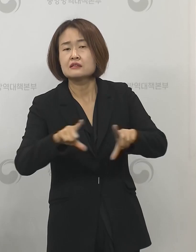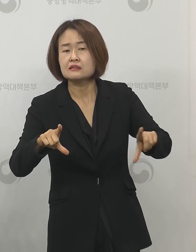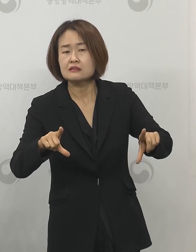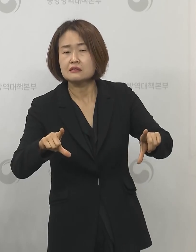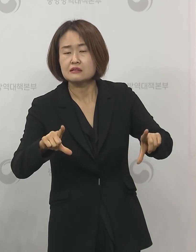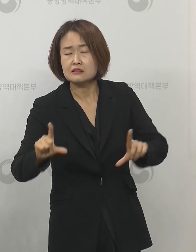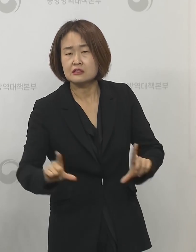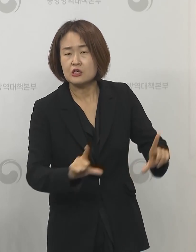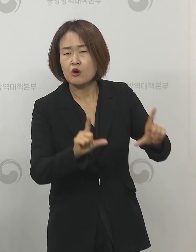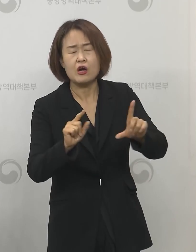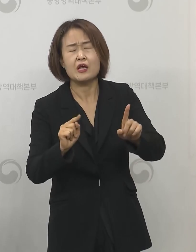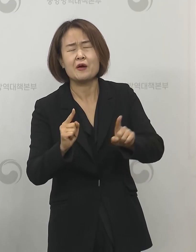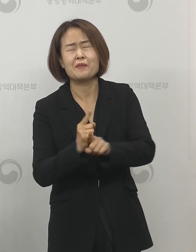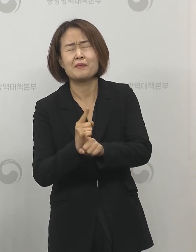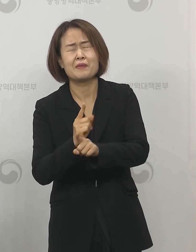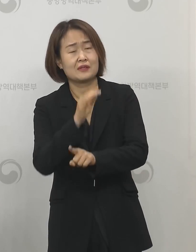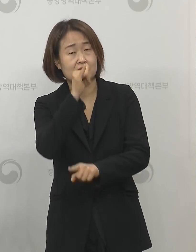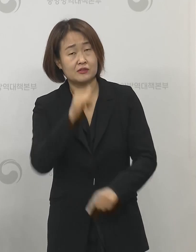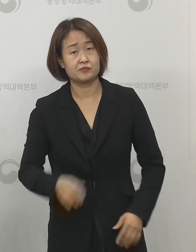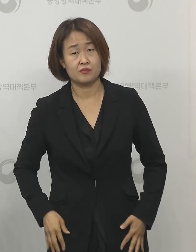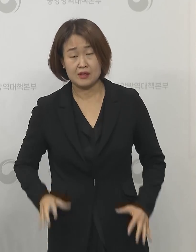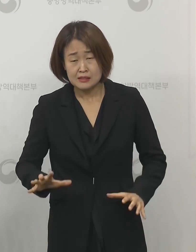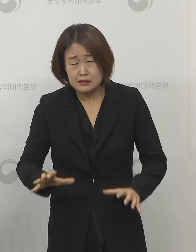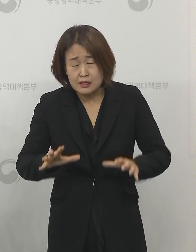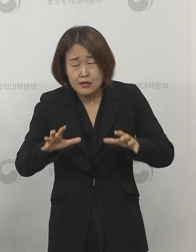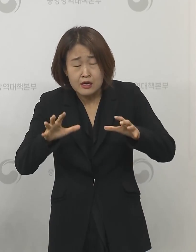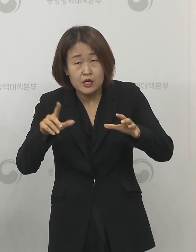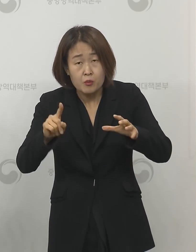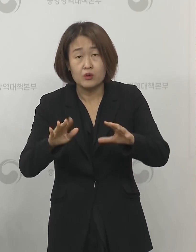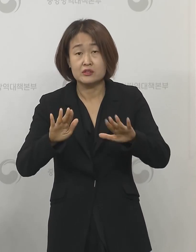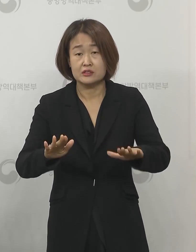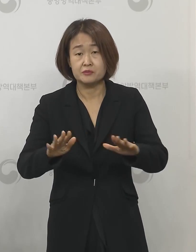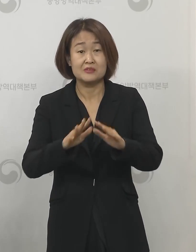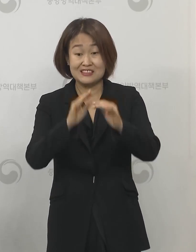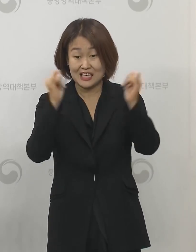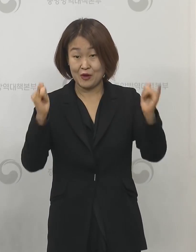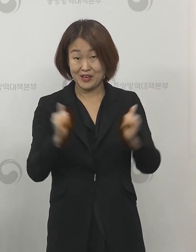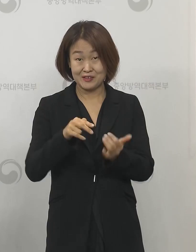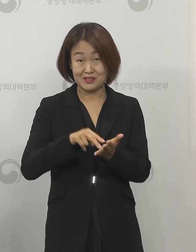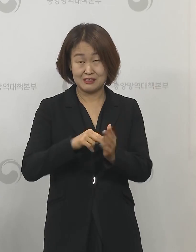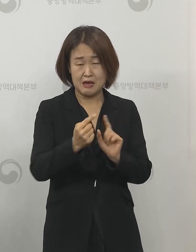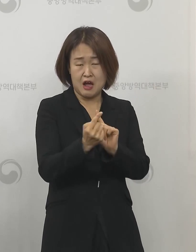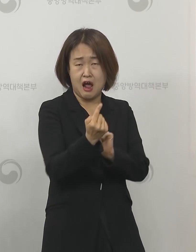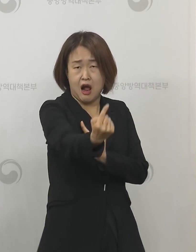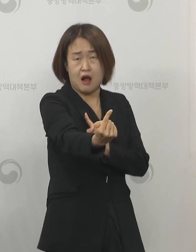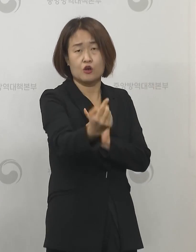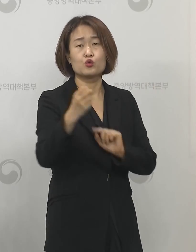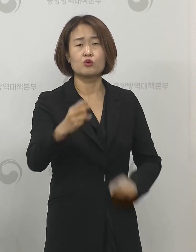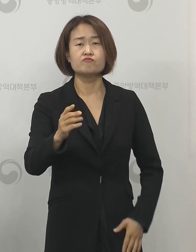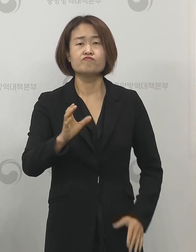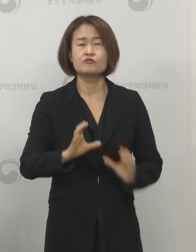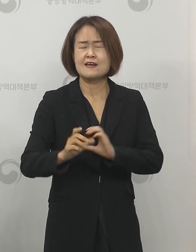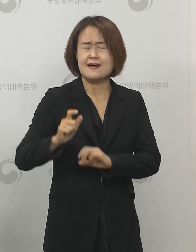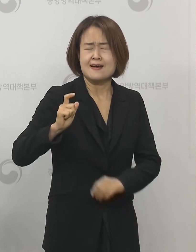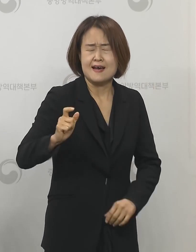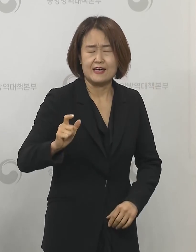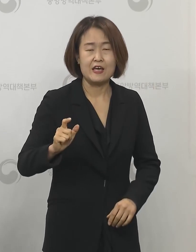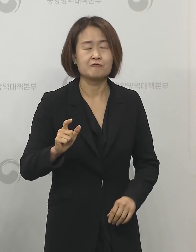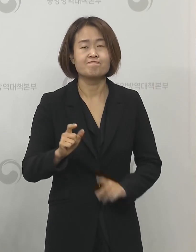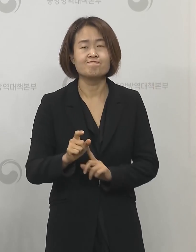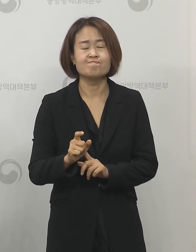아직 전 세계 어느 나라도 사회적 거리두기나 강력한 봉쇄를 해제하고